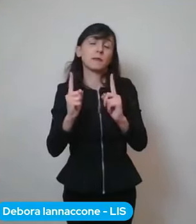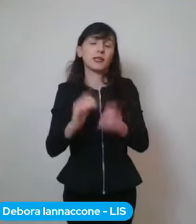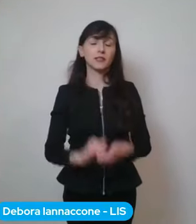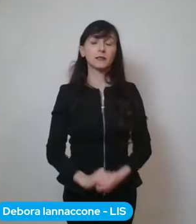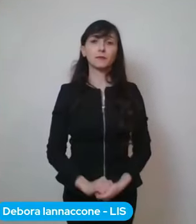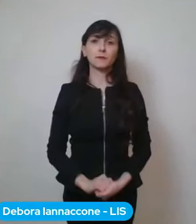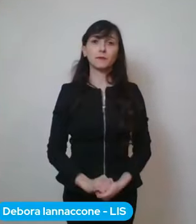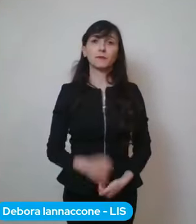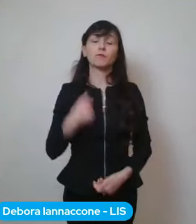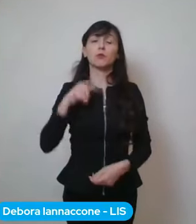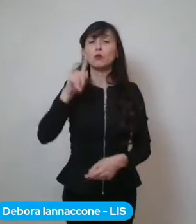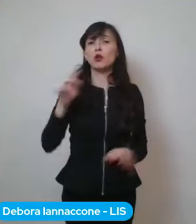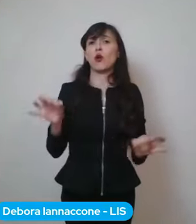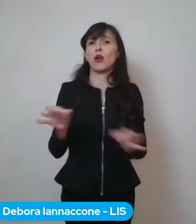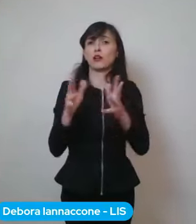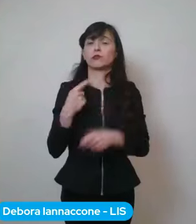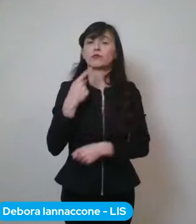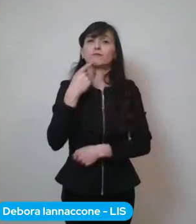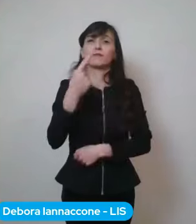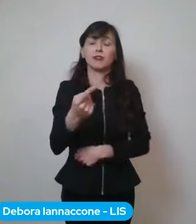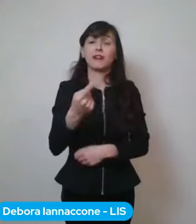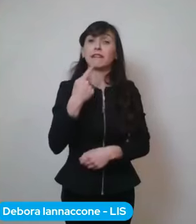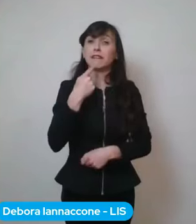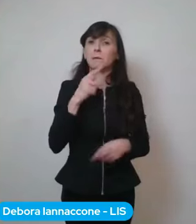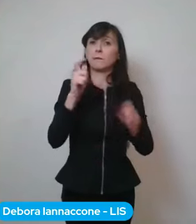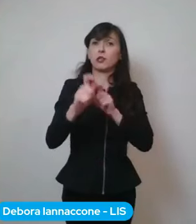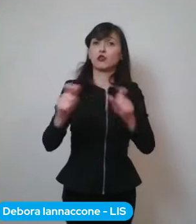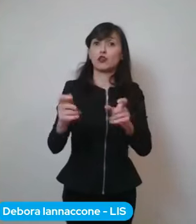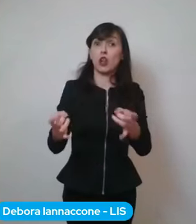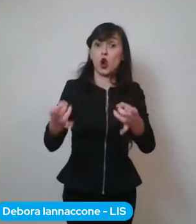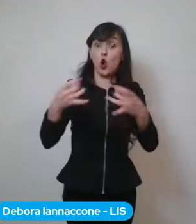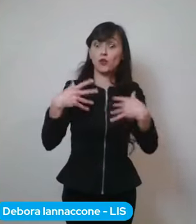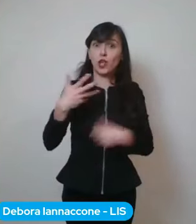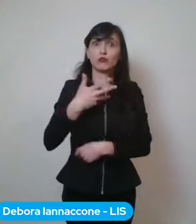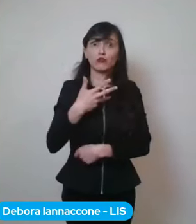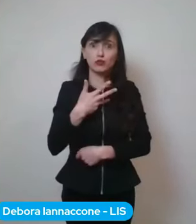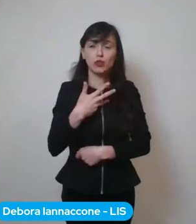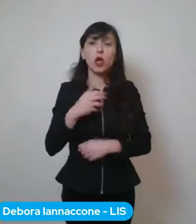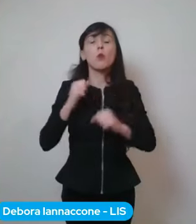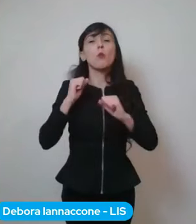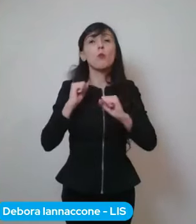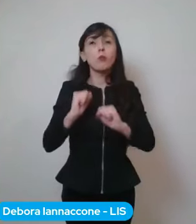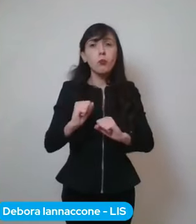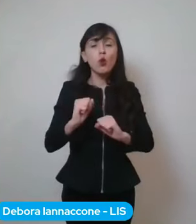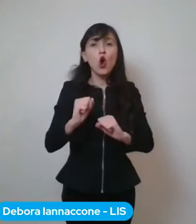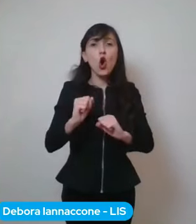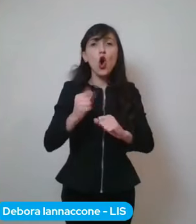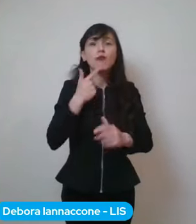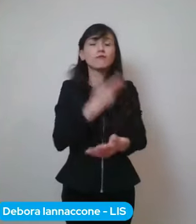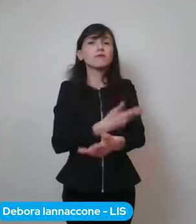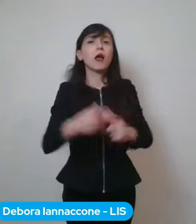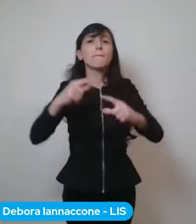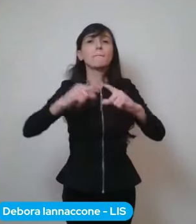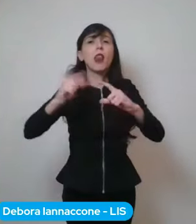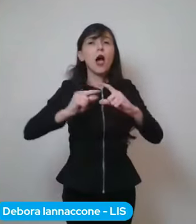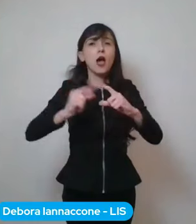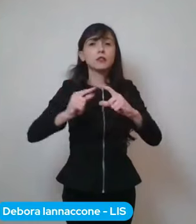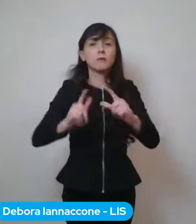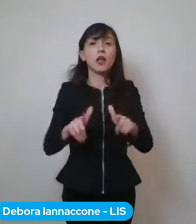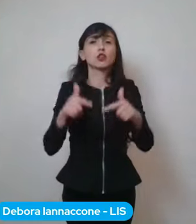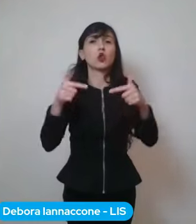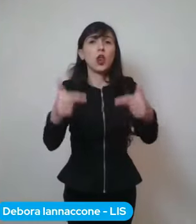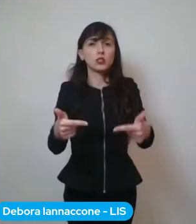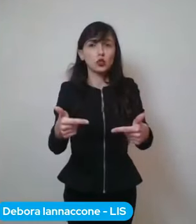approfitto anche per dire che chi è stato contagiato può anche eh donare il proprio plasma e alla